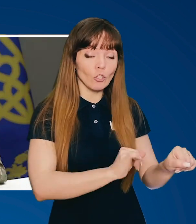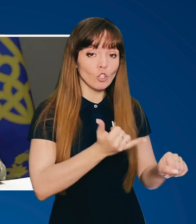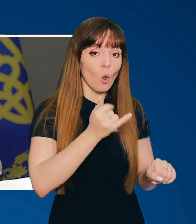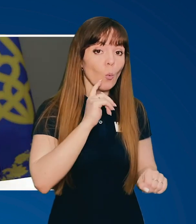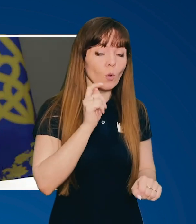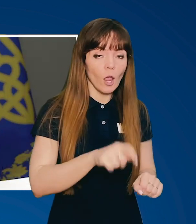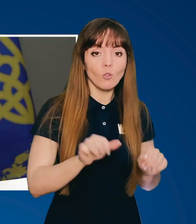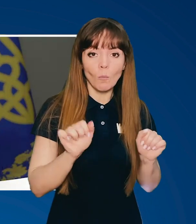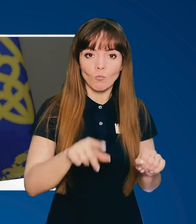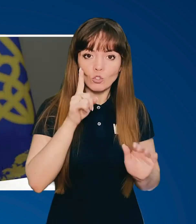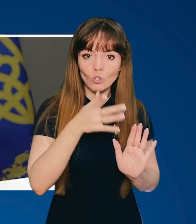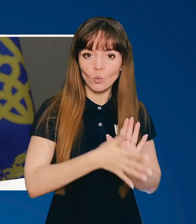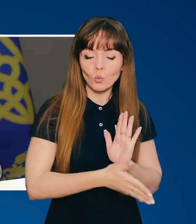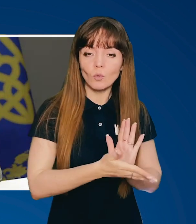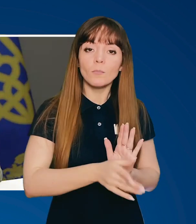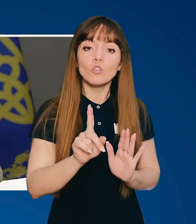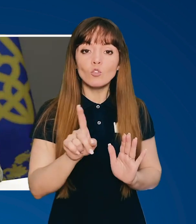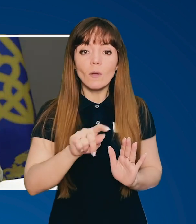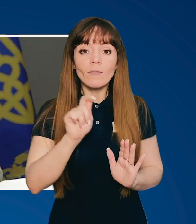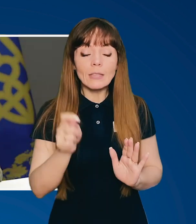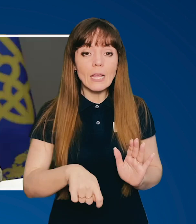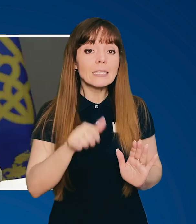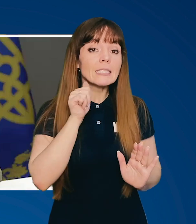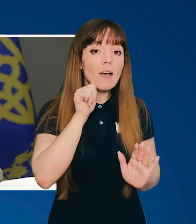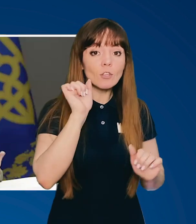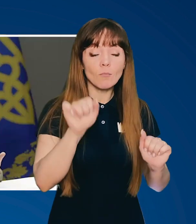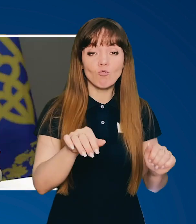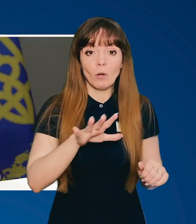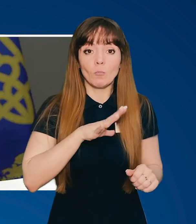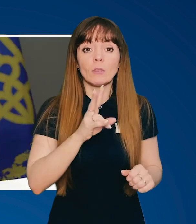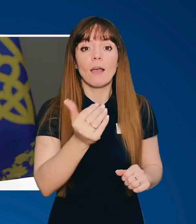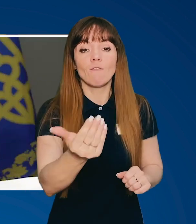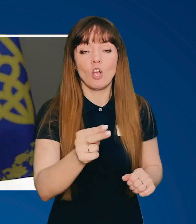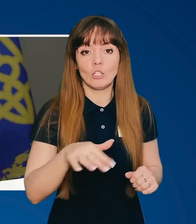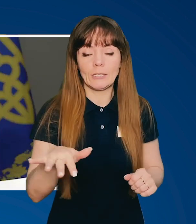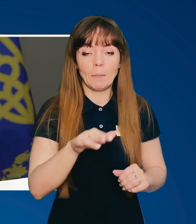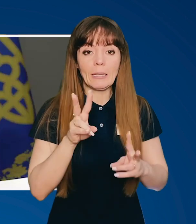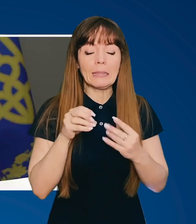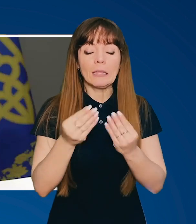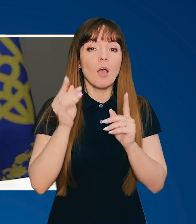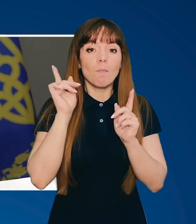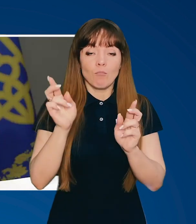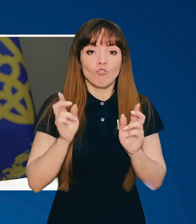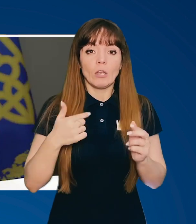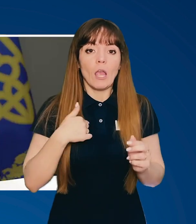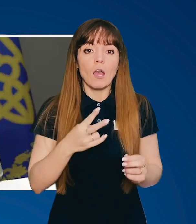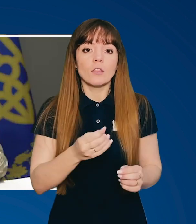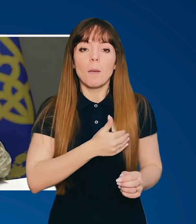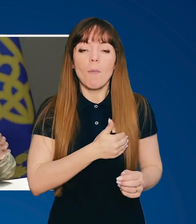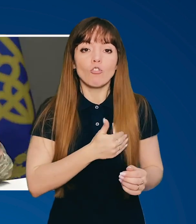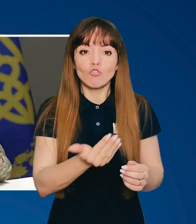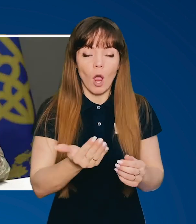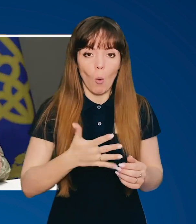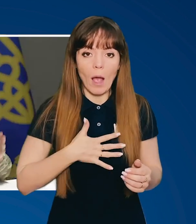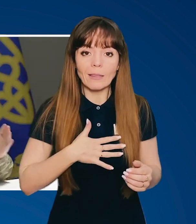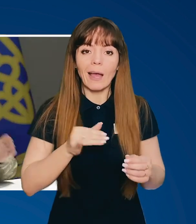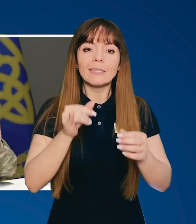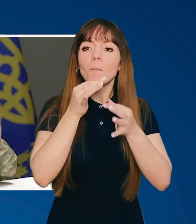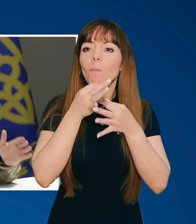захищає Україну, можна зрозуміти, що війна завтра може бути на вашій землі. Не дай Боже. Я не бажаю це Канаді, будь